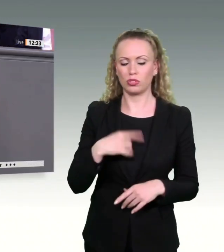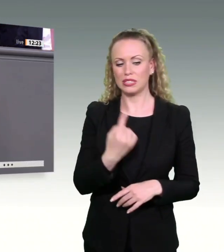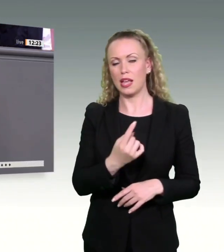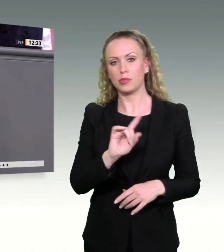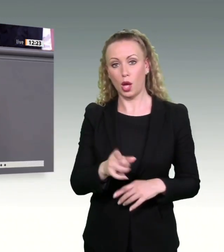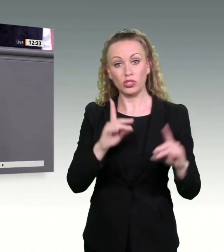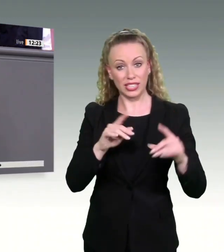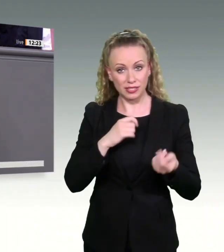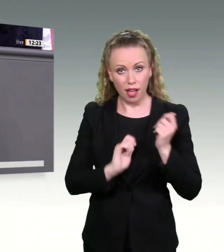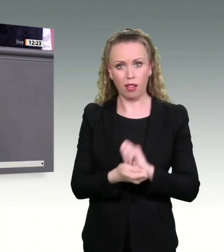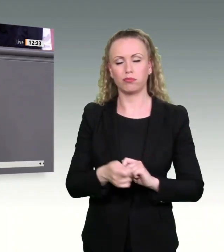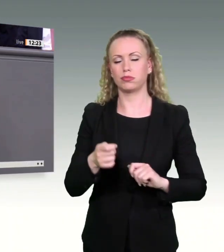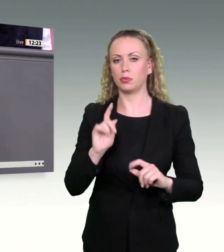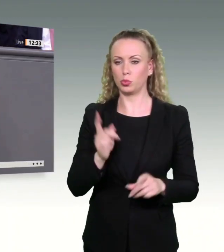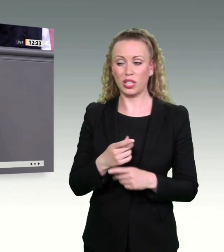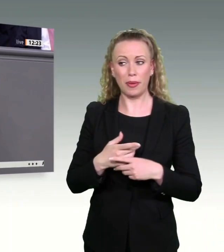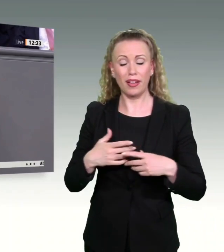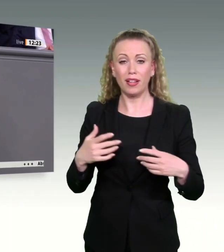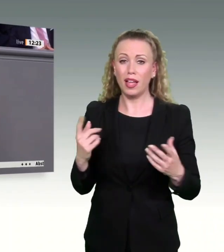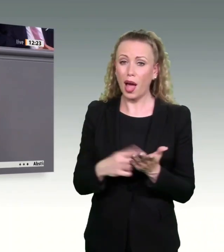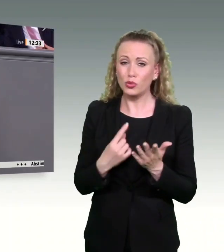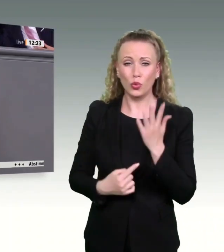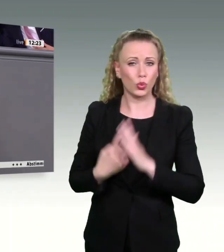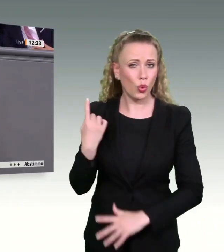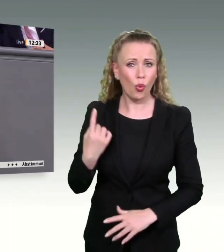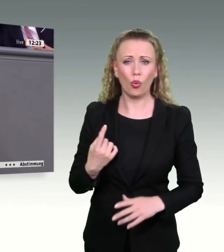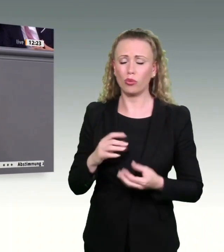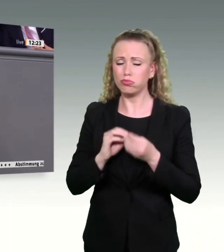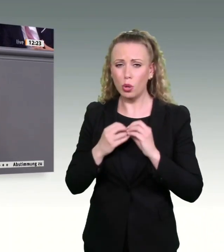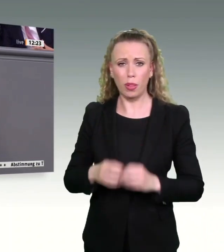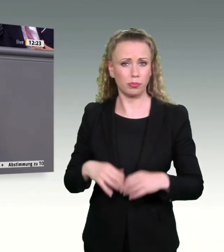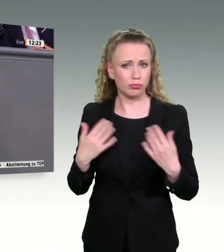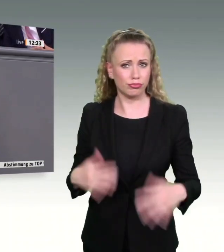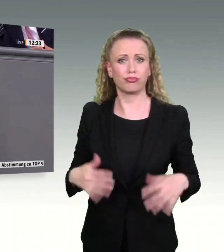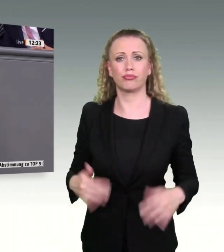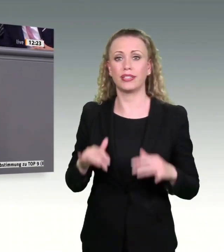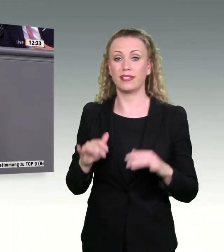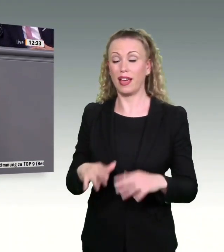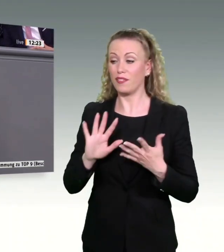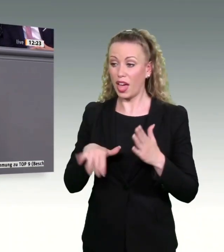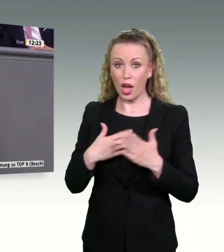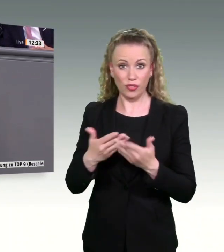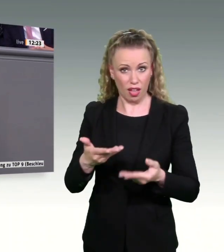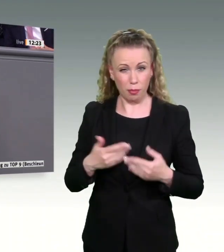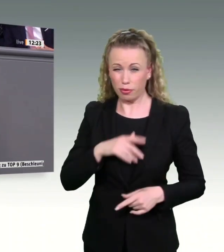riesengroße Aufgabe. Und die Knoten zu lösen, die da alle gemacht wurden, das ist eine Riesenaufgabe. Und Sie können sich sicher sein. Wir nehmen uns dieser Aufgabe